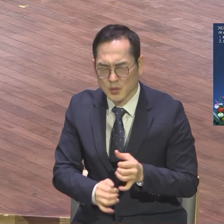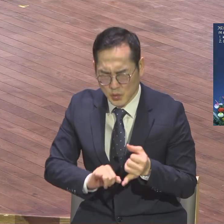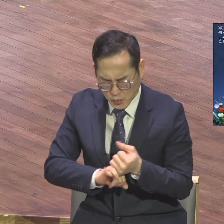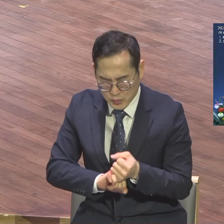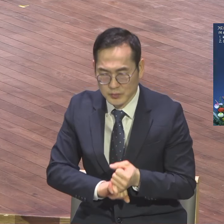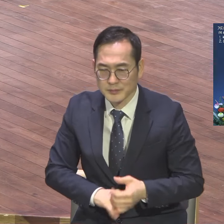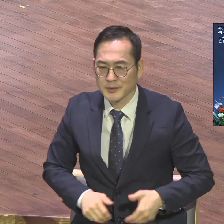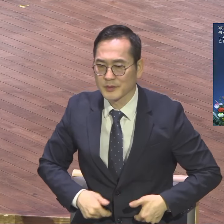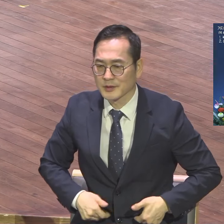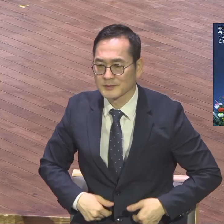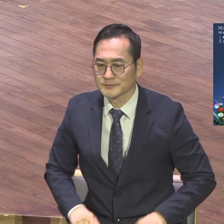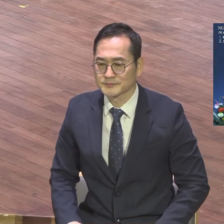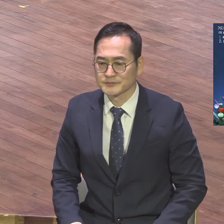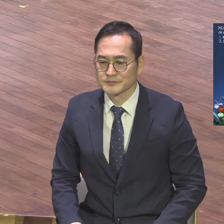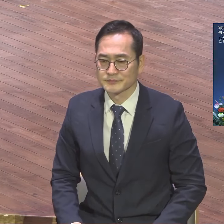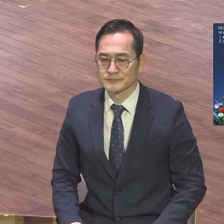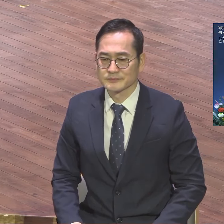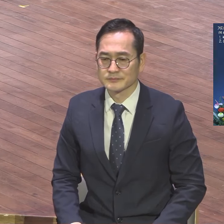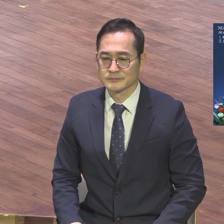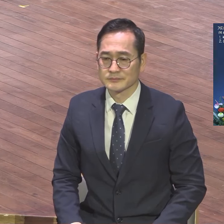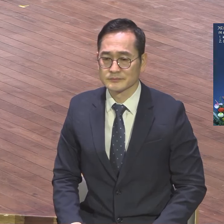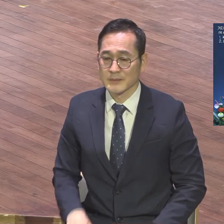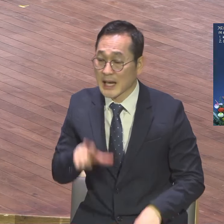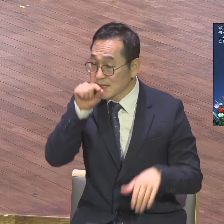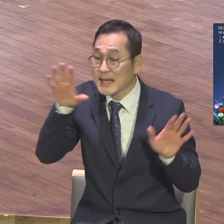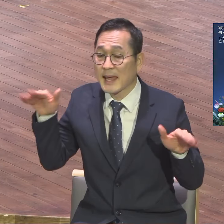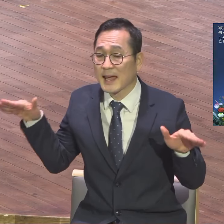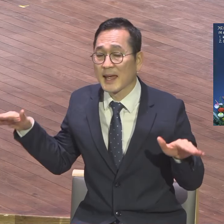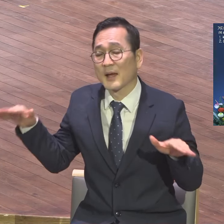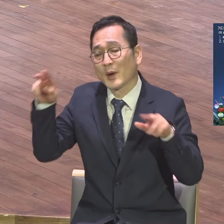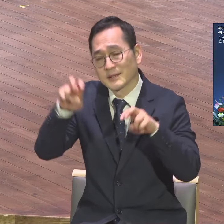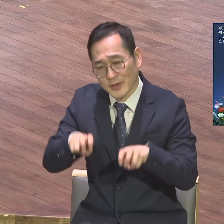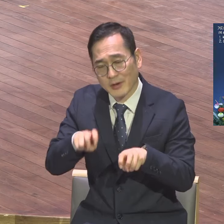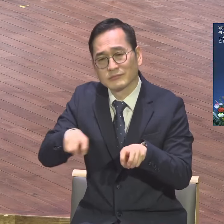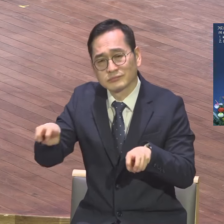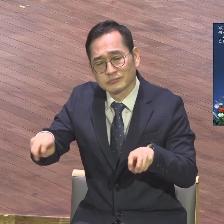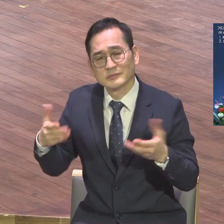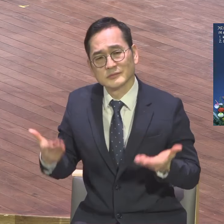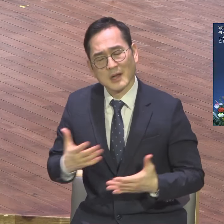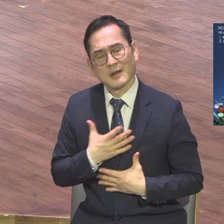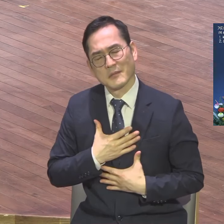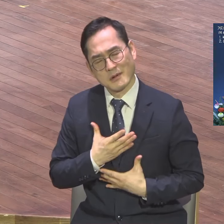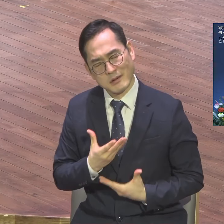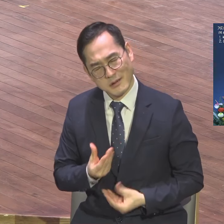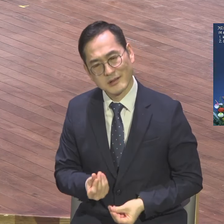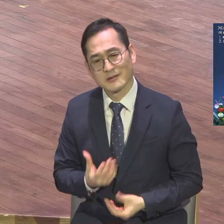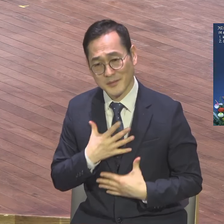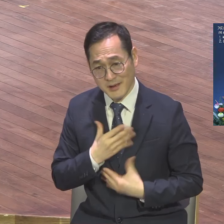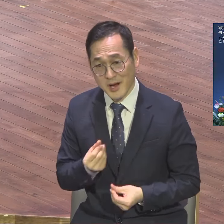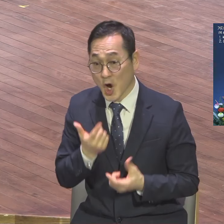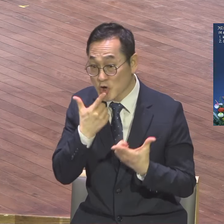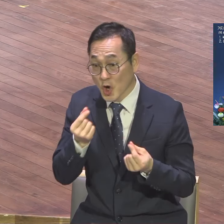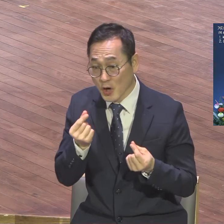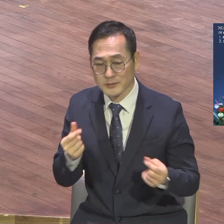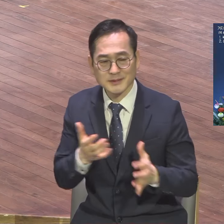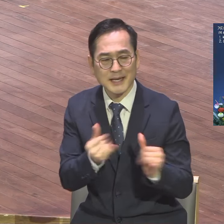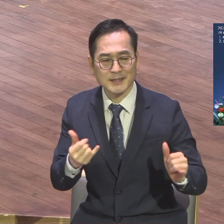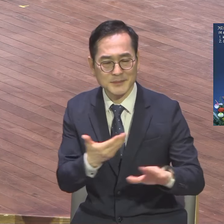그늘에 깃들일 정도로 커졌다. 커졌다. 그건 다른 사람을 품어야 돼요. 다른 사람을 섬겨야 돼요.